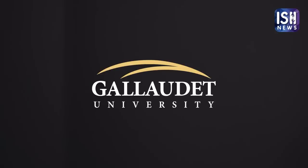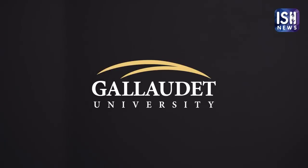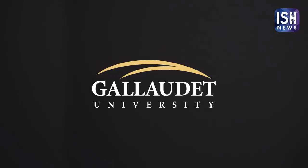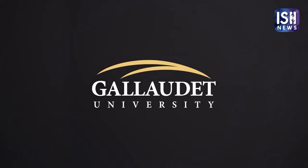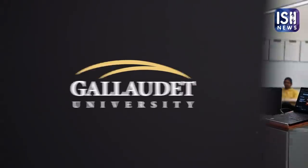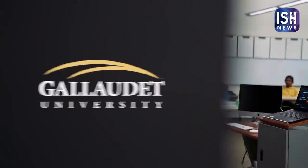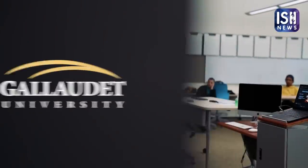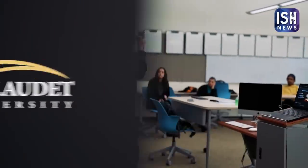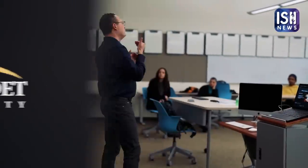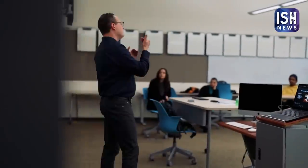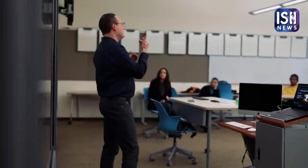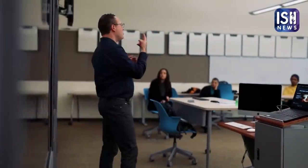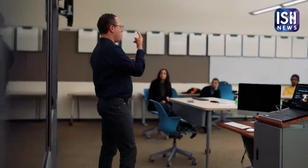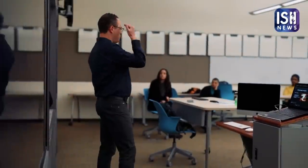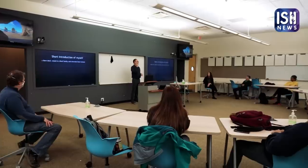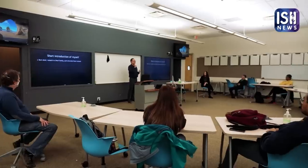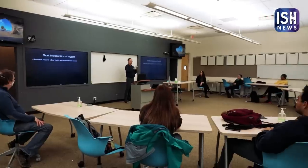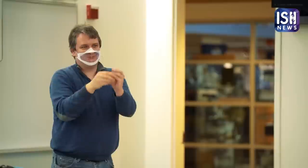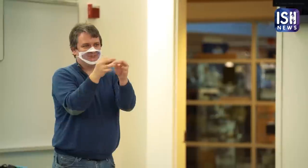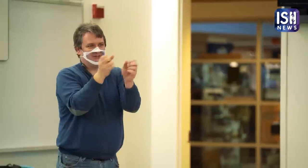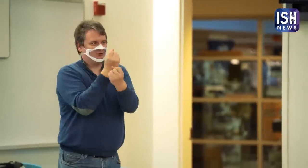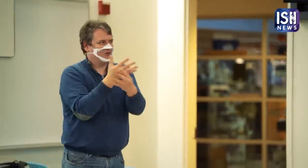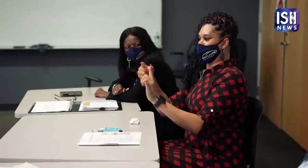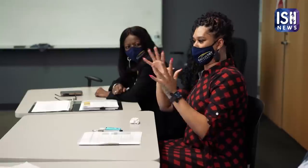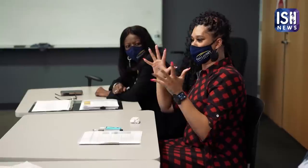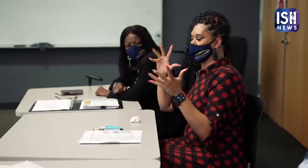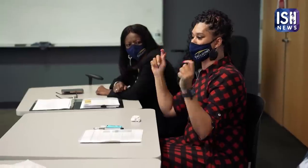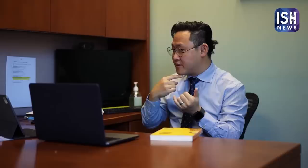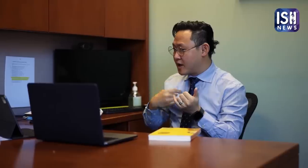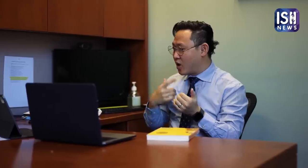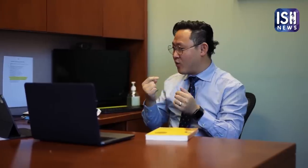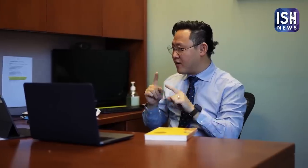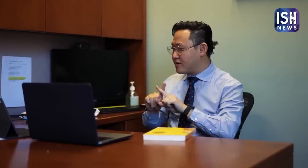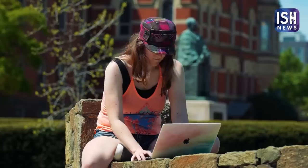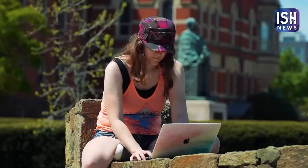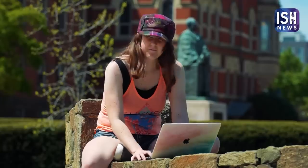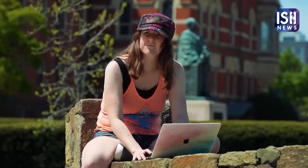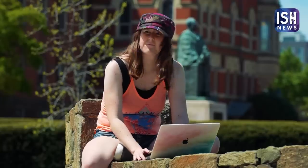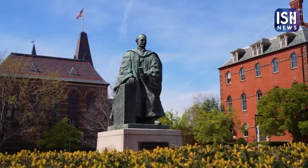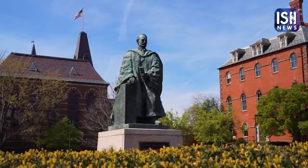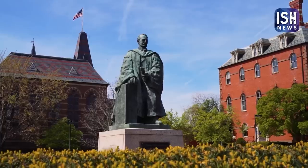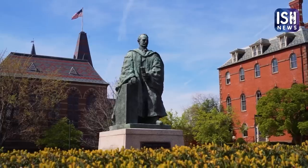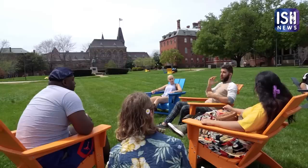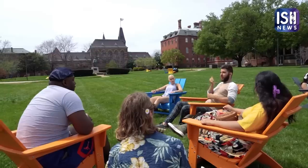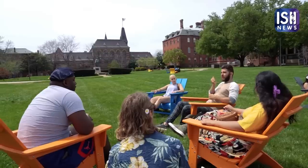मैं एक बहुती झालेटें जि घएसेच